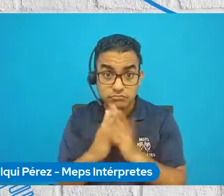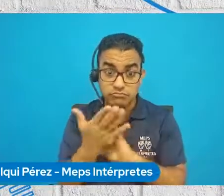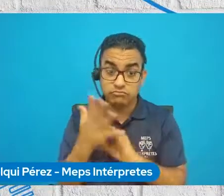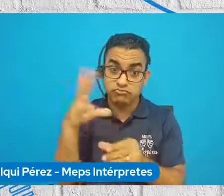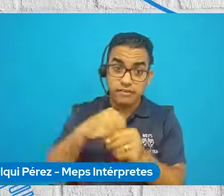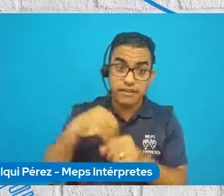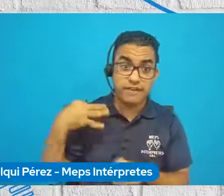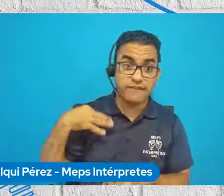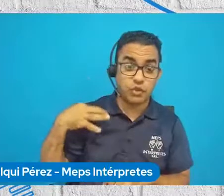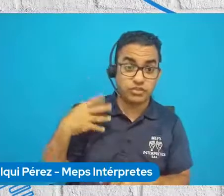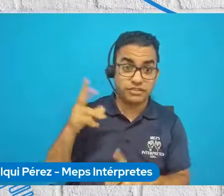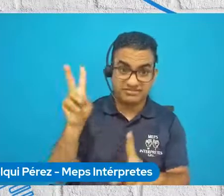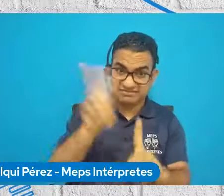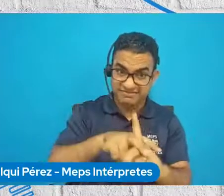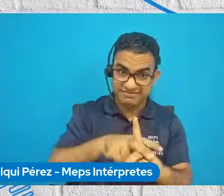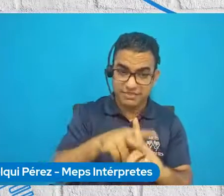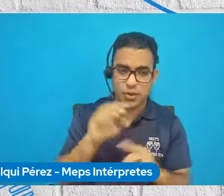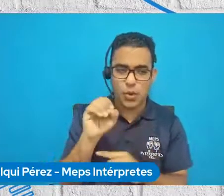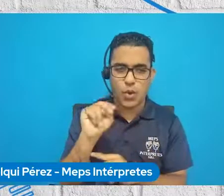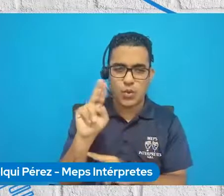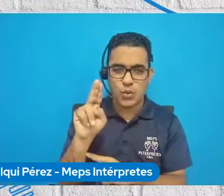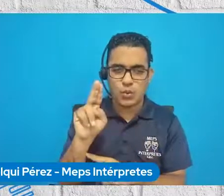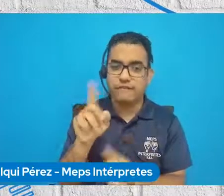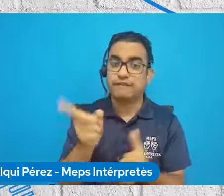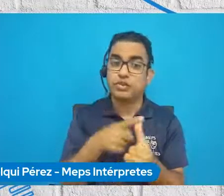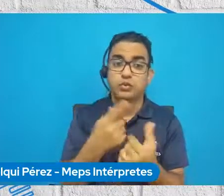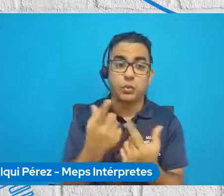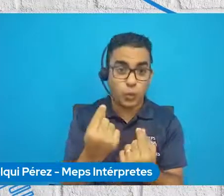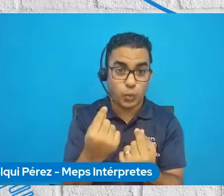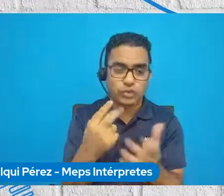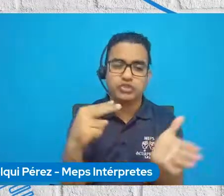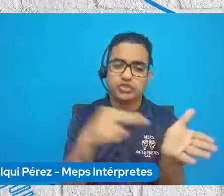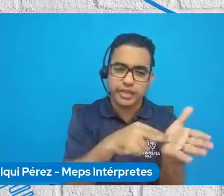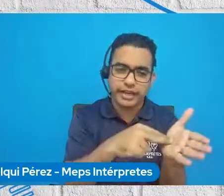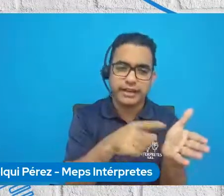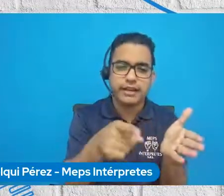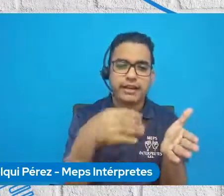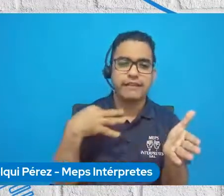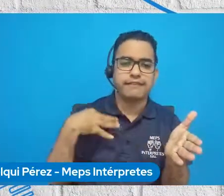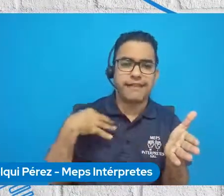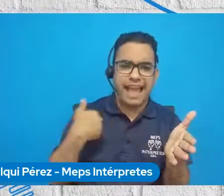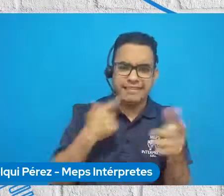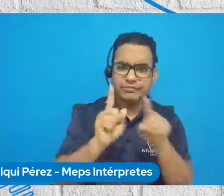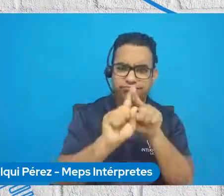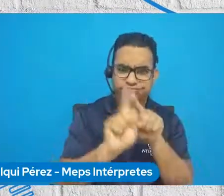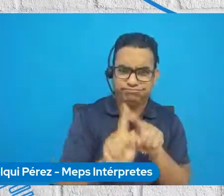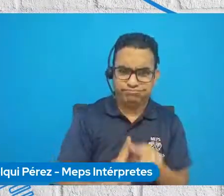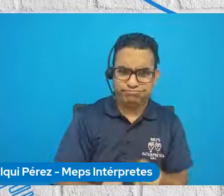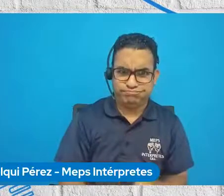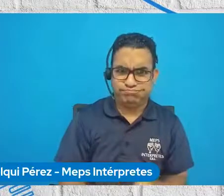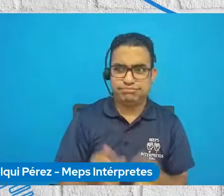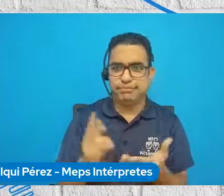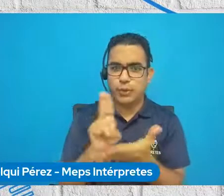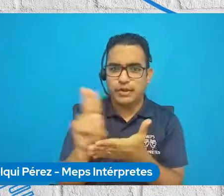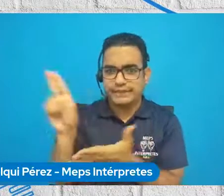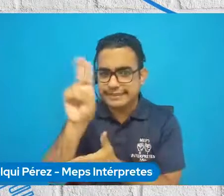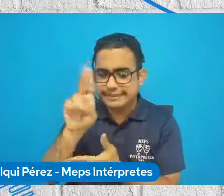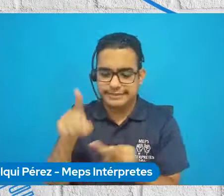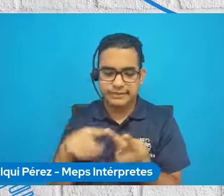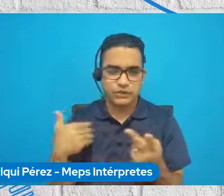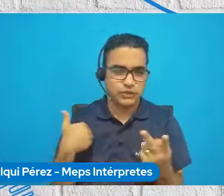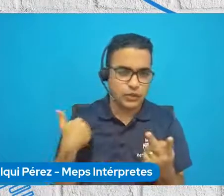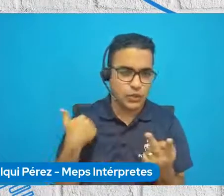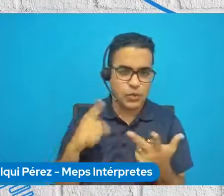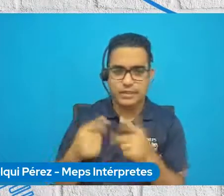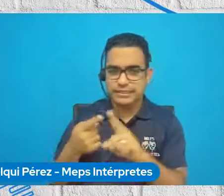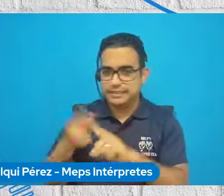voluntariado por Naciones Unidas, primero tienes que averiguar todos los tipos de voluntariado que hay. Hay de universitarios, hay de jóvenes, hay de